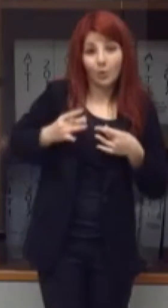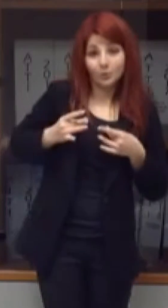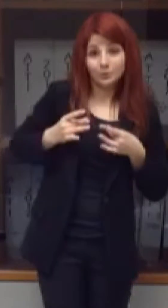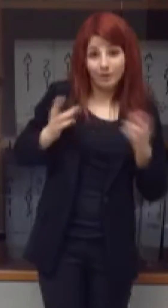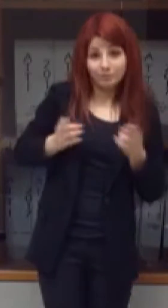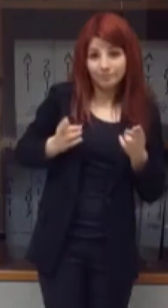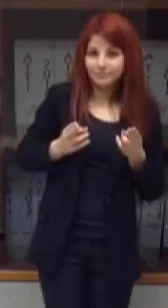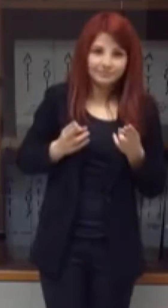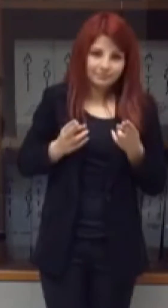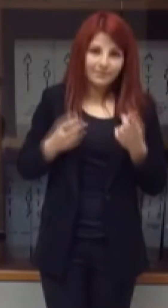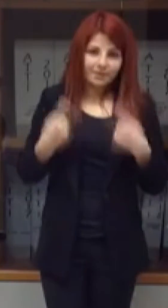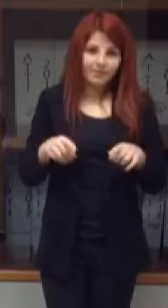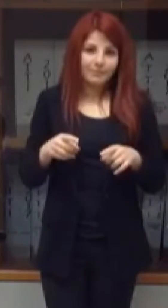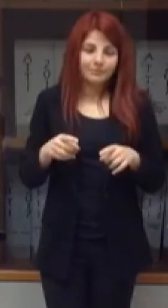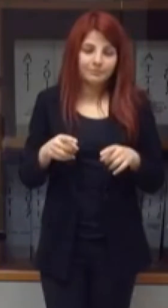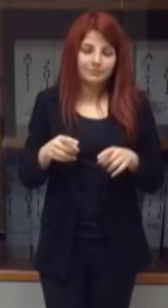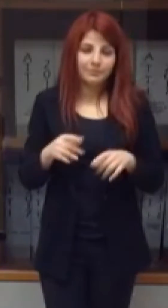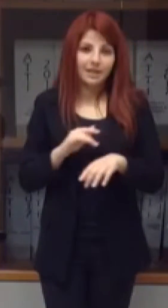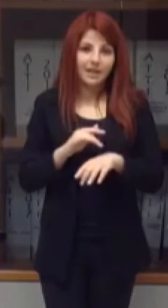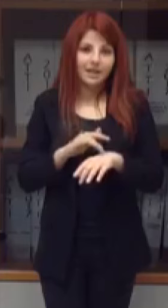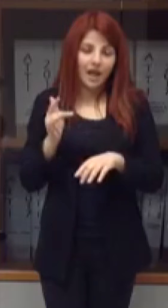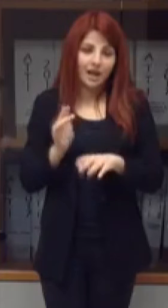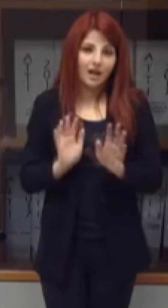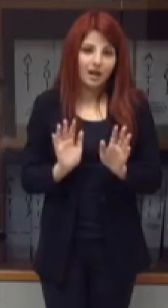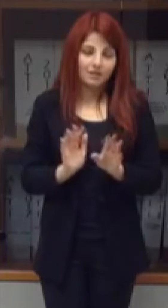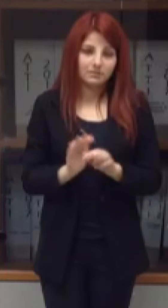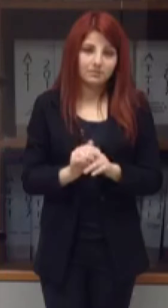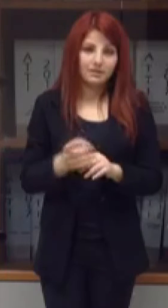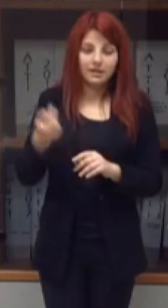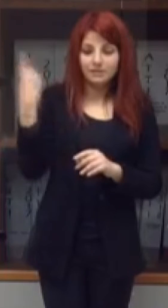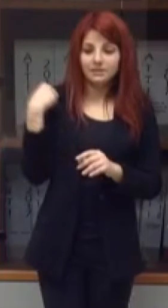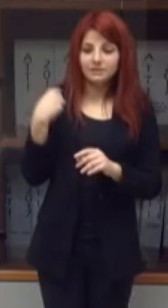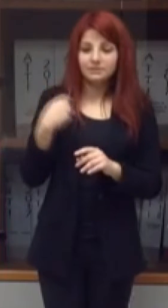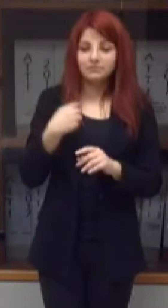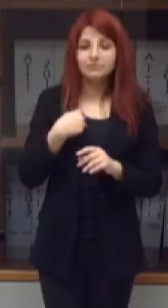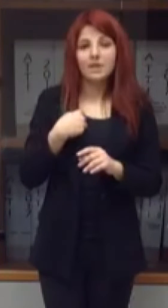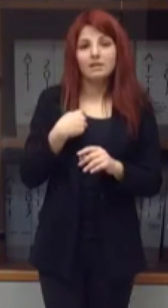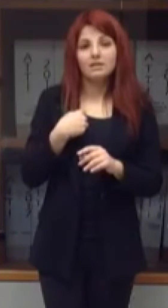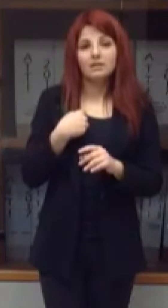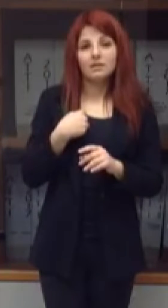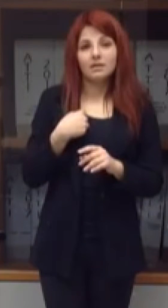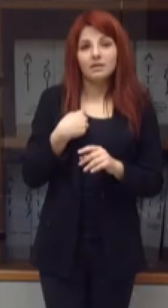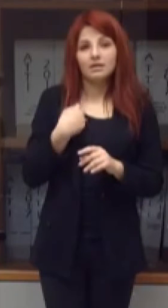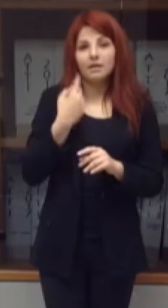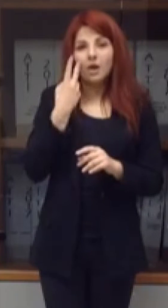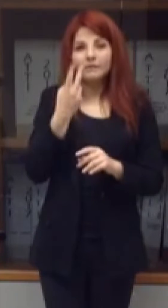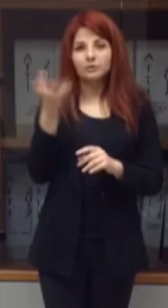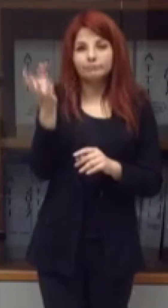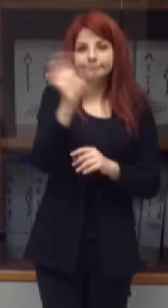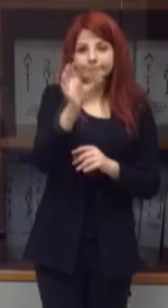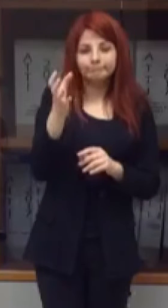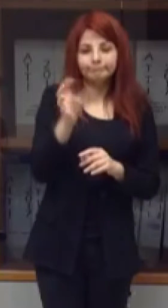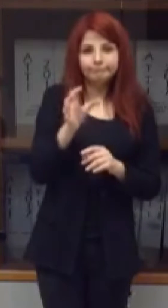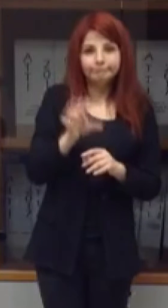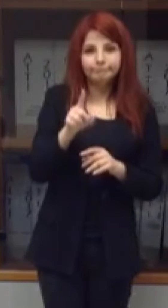prima necessità. Ci sarà un piano per il controllo del territorio. La situazione emergenziale necessita di prese di posizione decise per qualcuno,